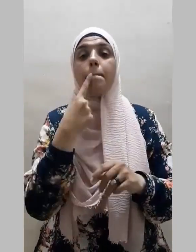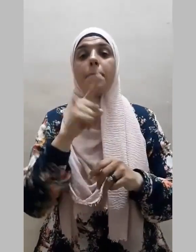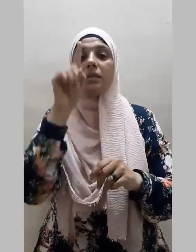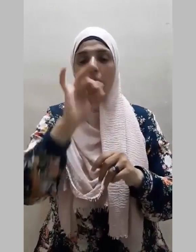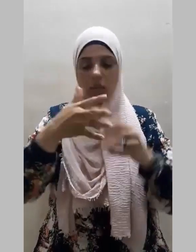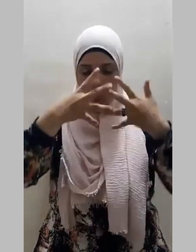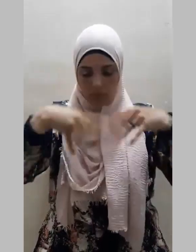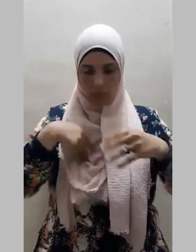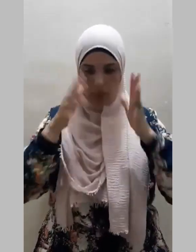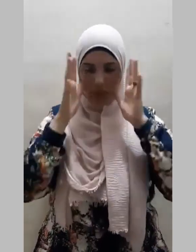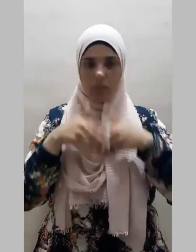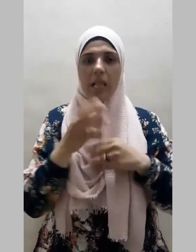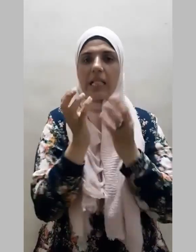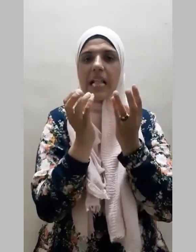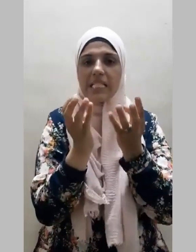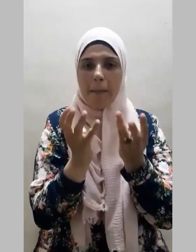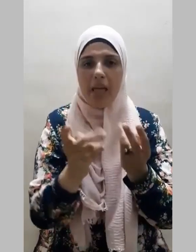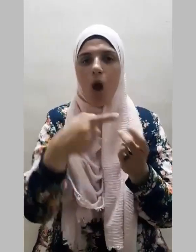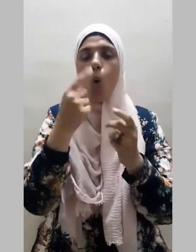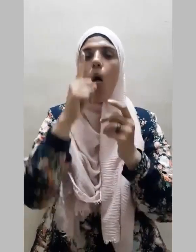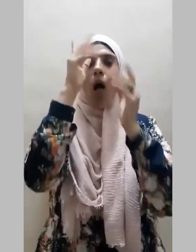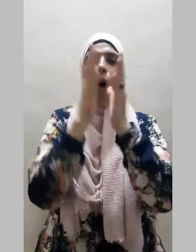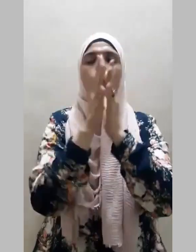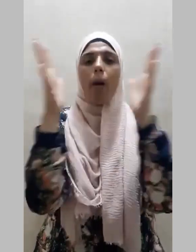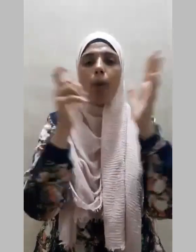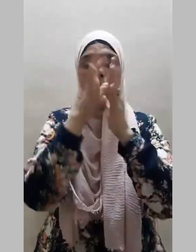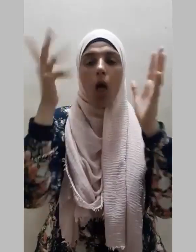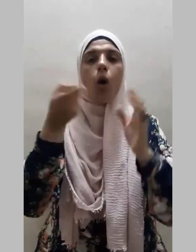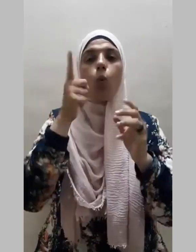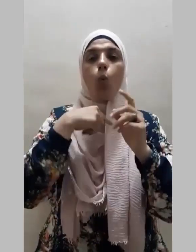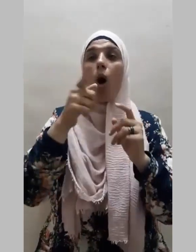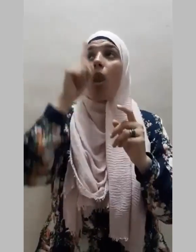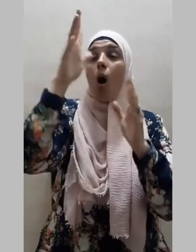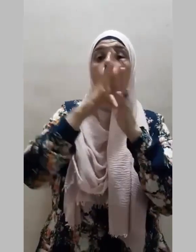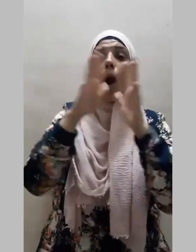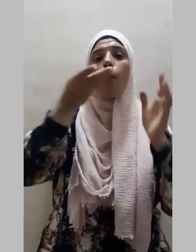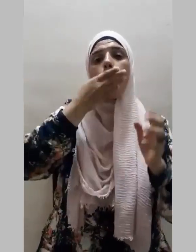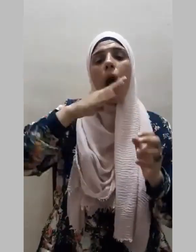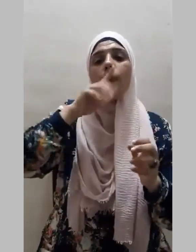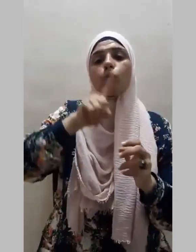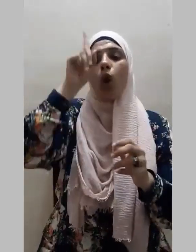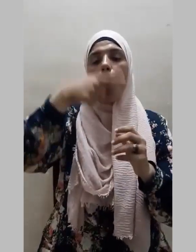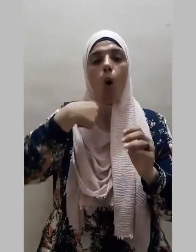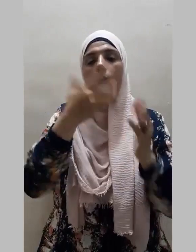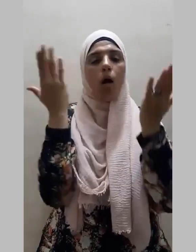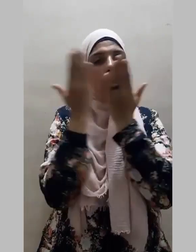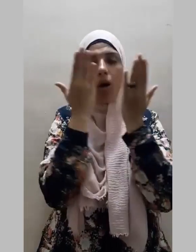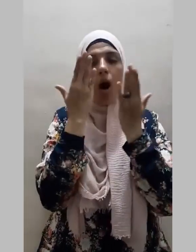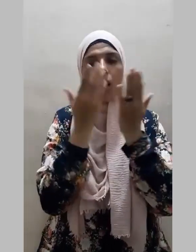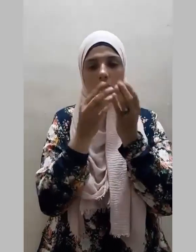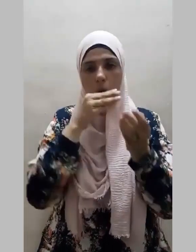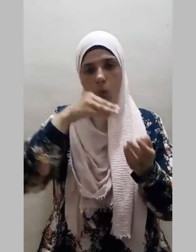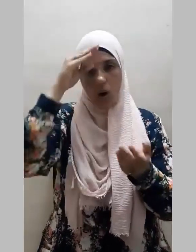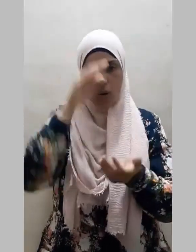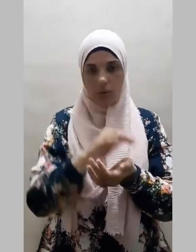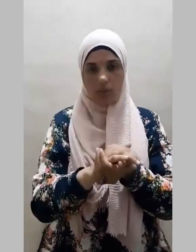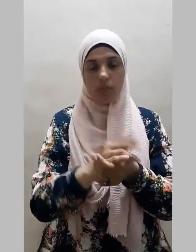التسبيح والتكبير والتهديل وقراءة القرآن كما أن هناك